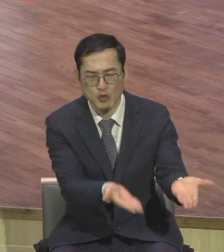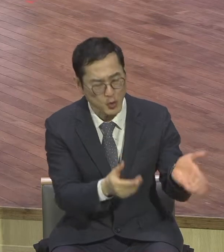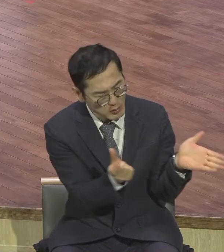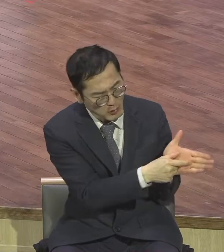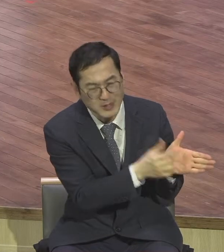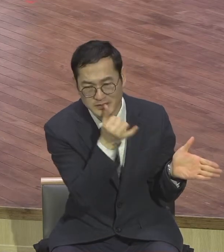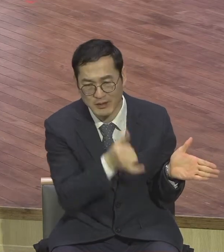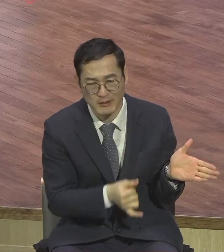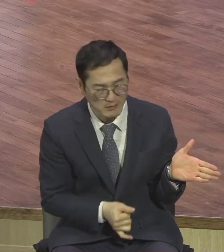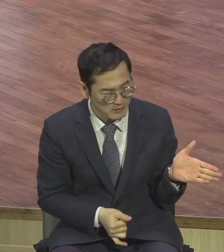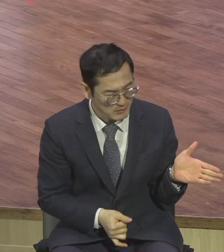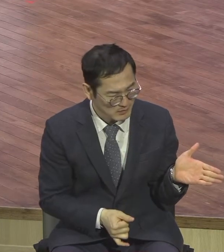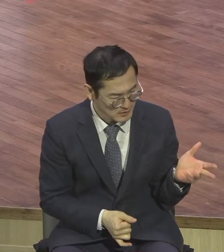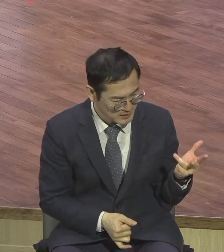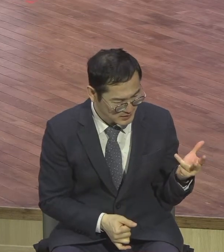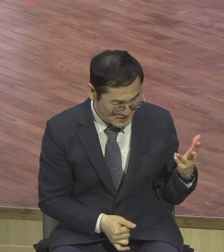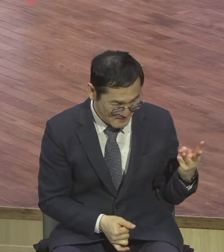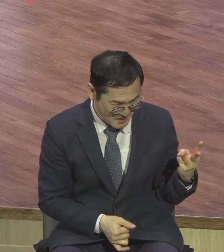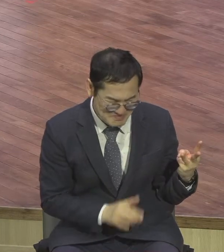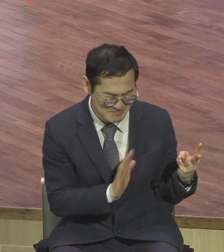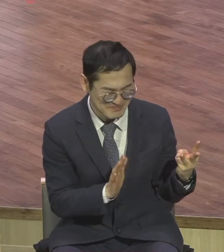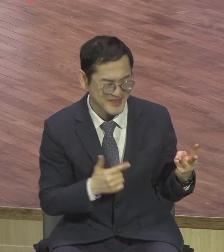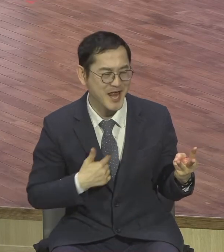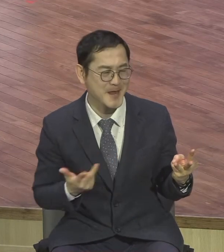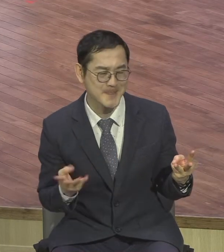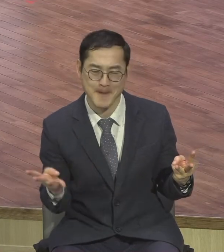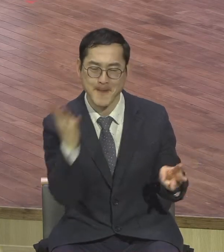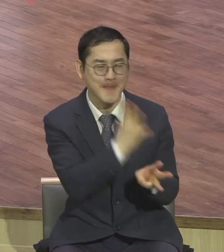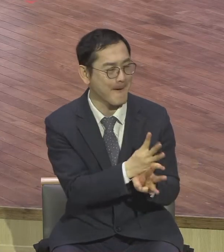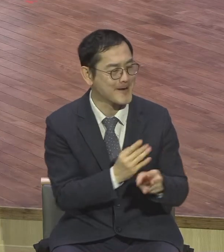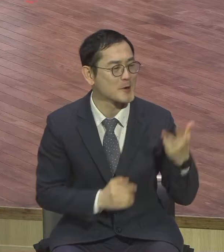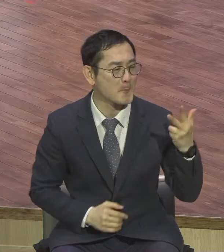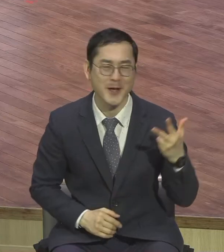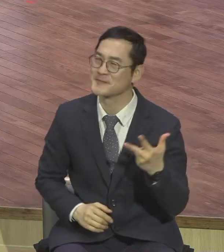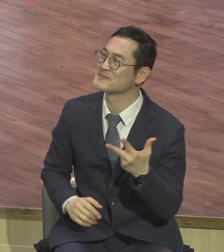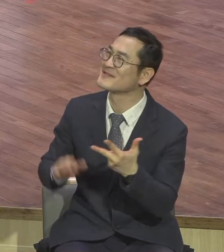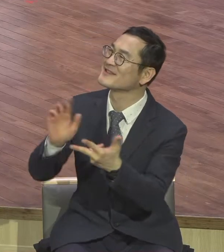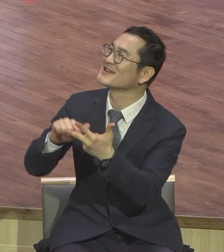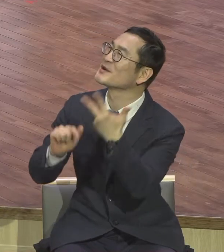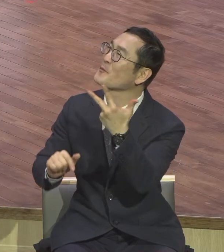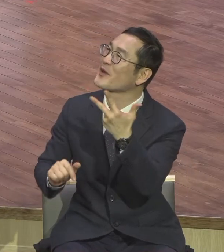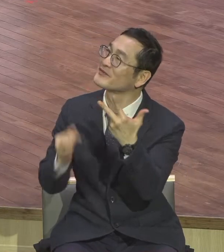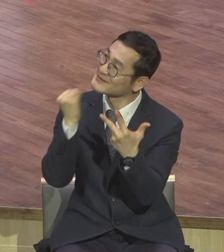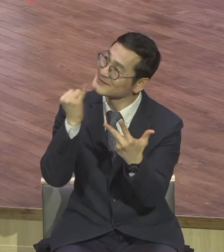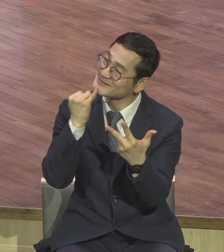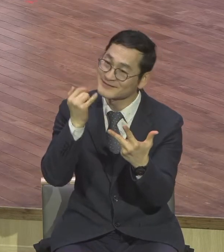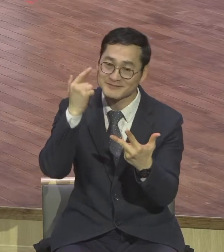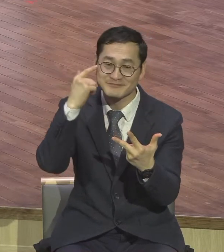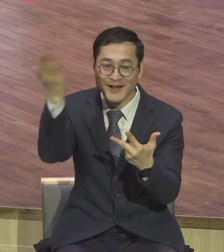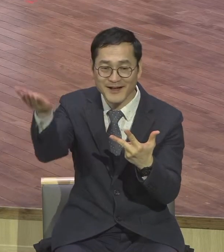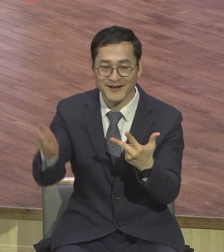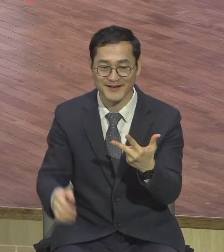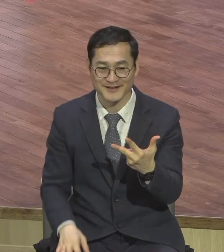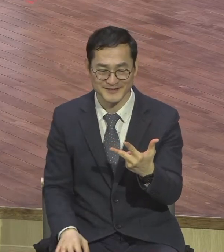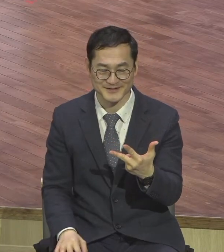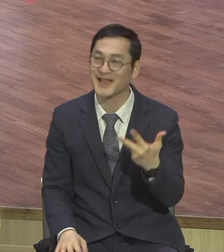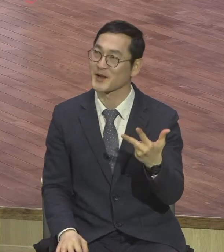베드로가 일곱 번이 그러니까 대단한 거 아니에요 칭찬을 받을 일 아니에요 어기양양하게 나는 일곱 번을 할까